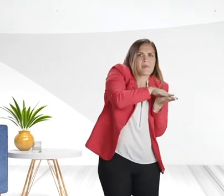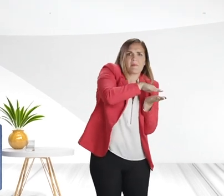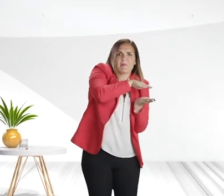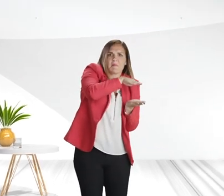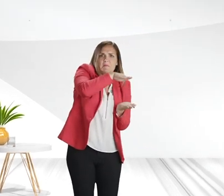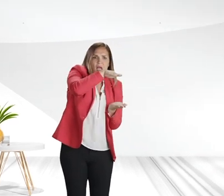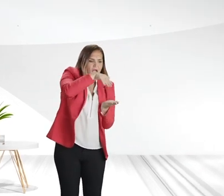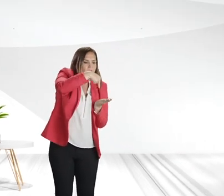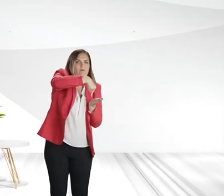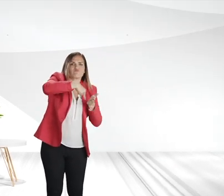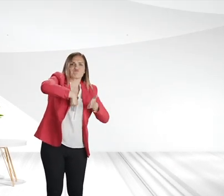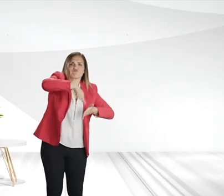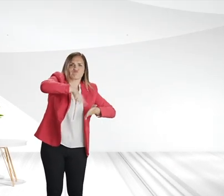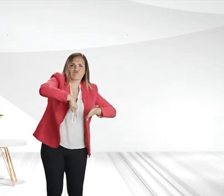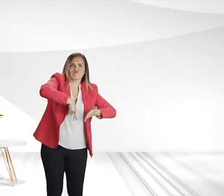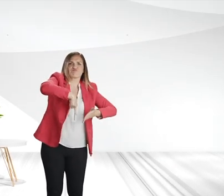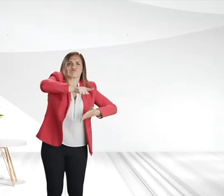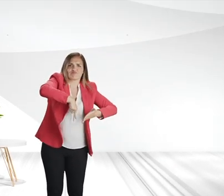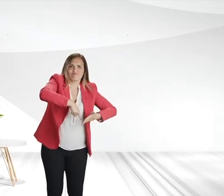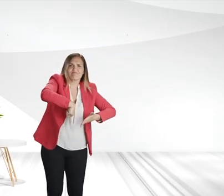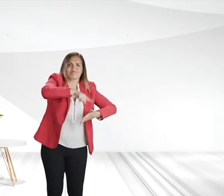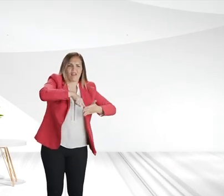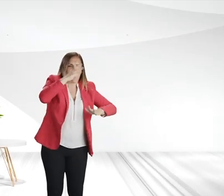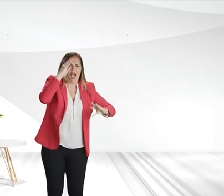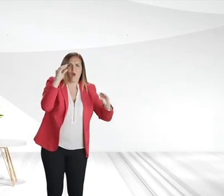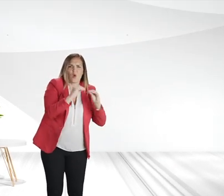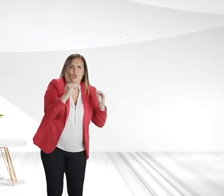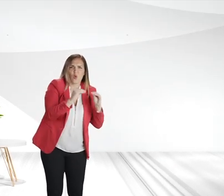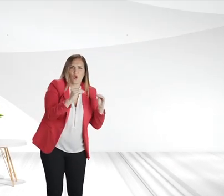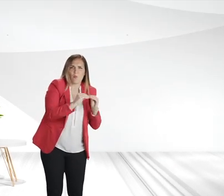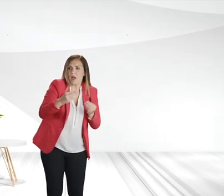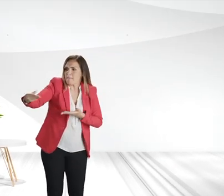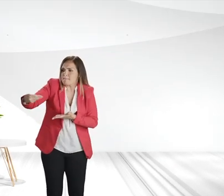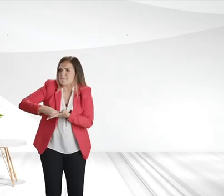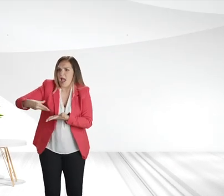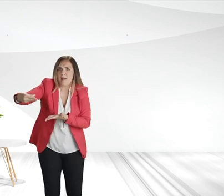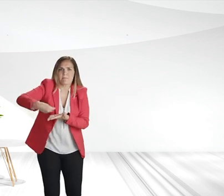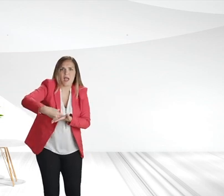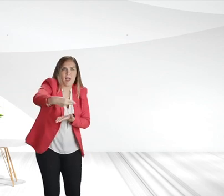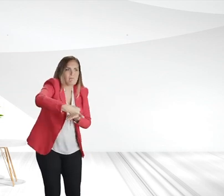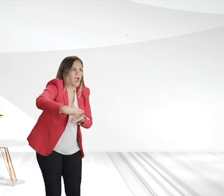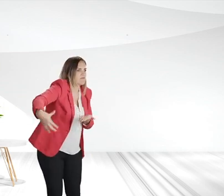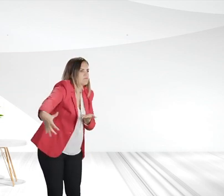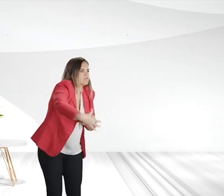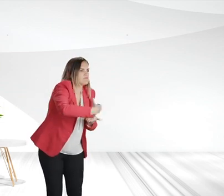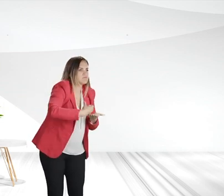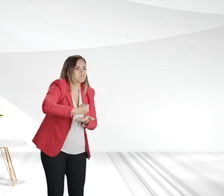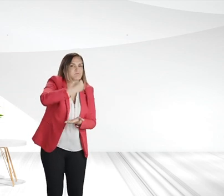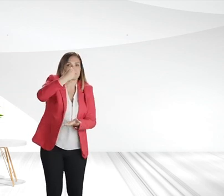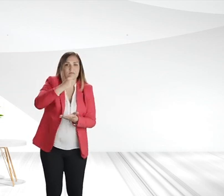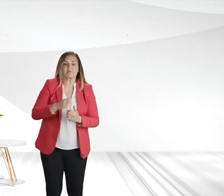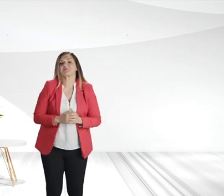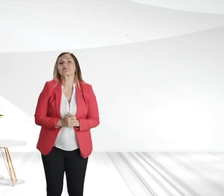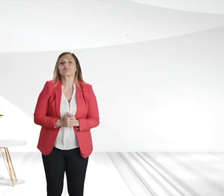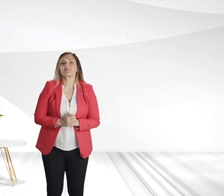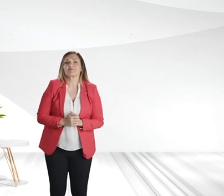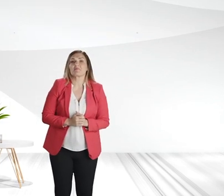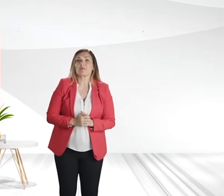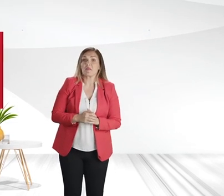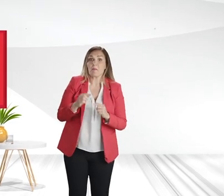con el constructor. ¿Qué son los fideicomisos de parqueo? Por medio de la constitución de